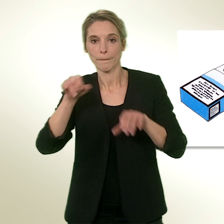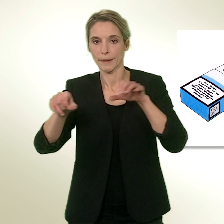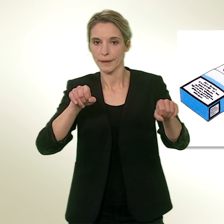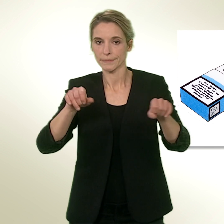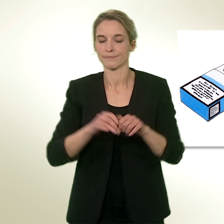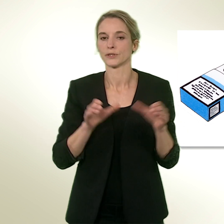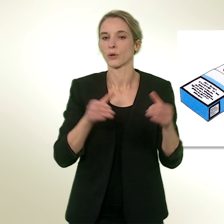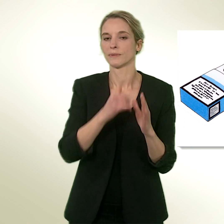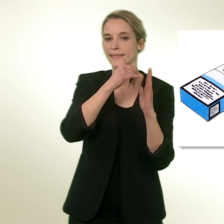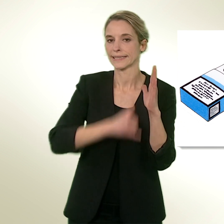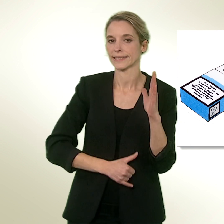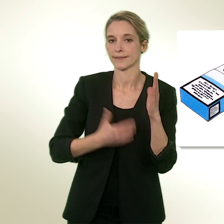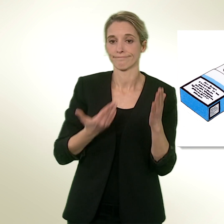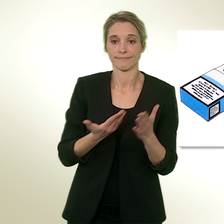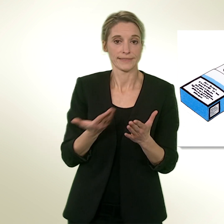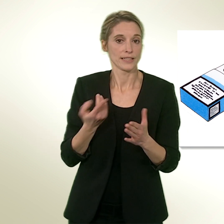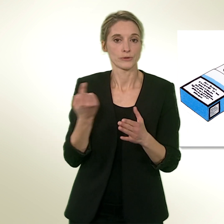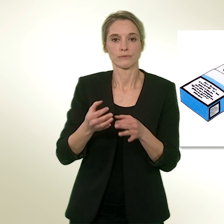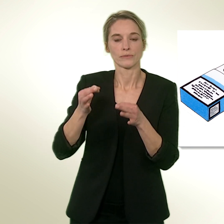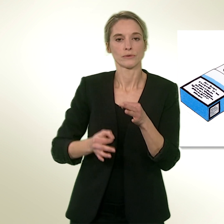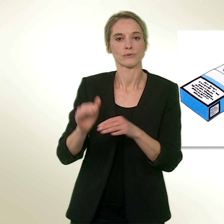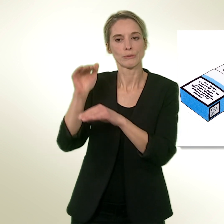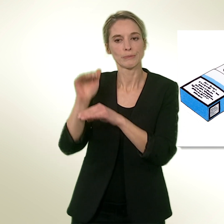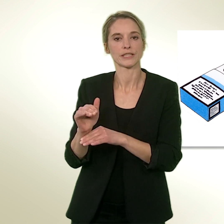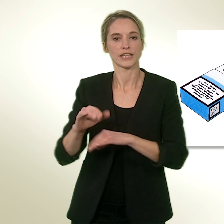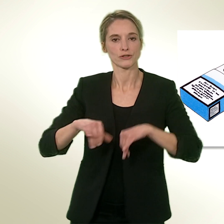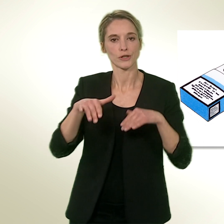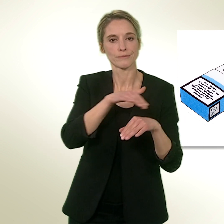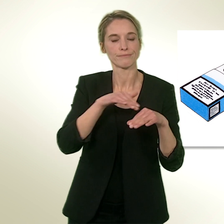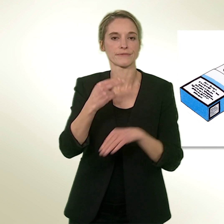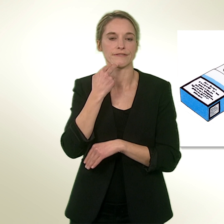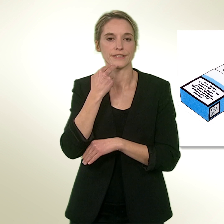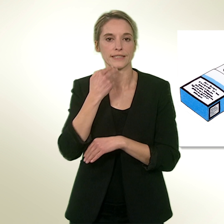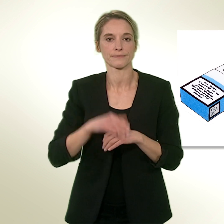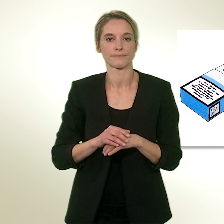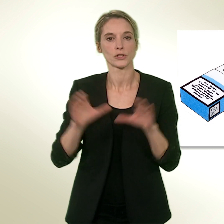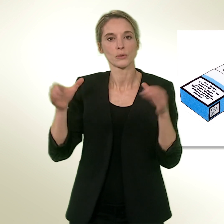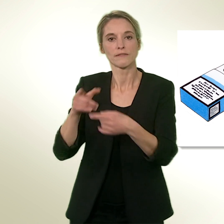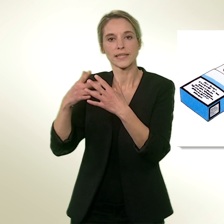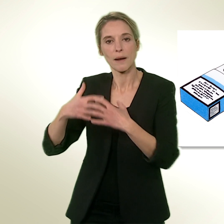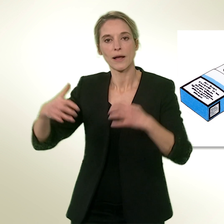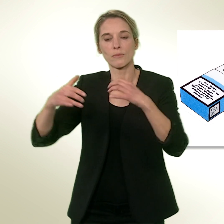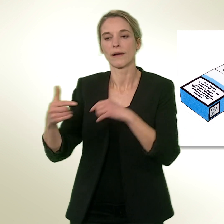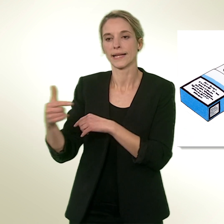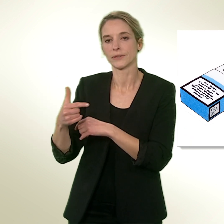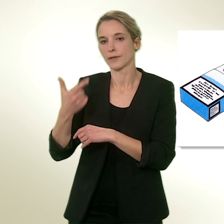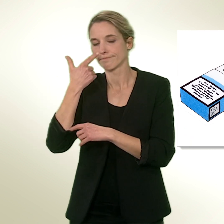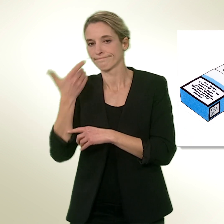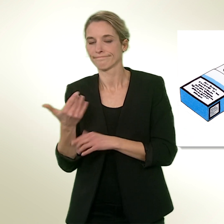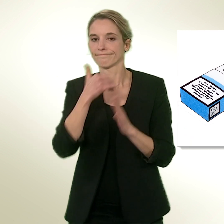'initiative, c'est la seule manière de protéger efficacement les jeunes. Le Conseil fédéral et le Parlement estiment que l'initiative va trop